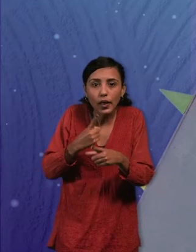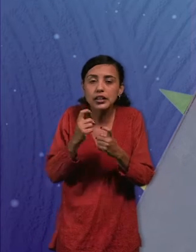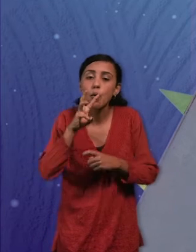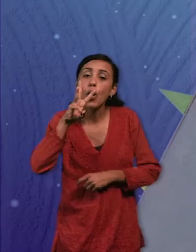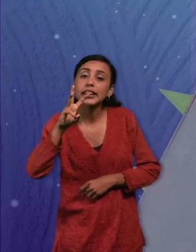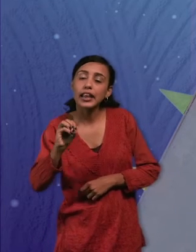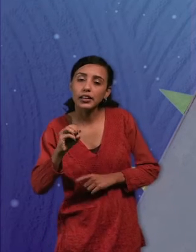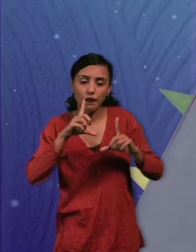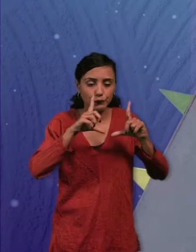fotogramas.